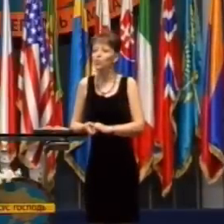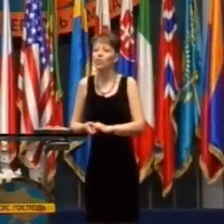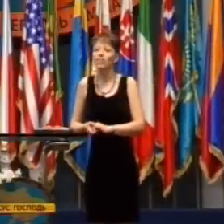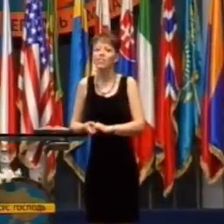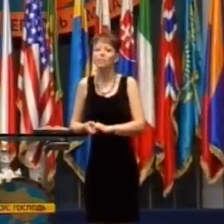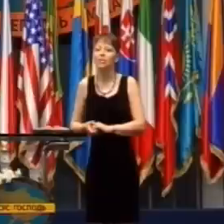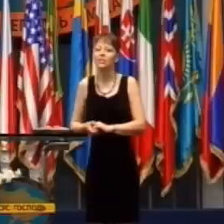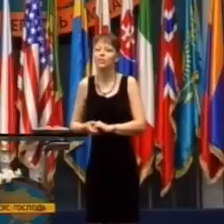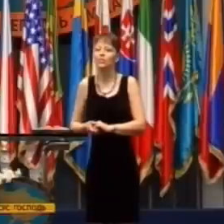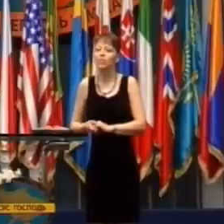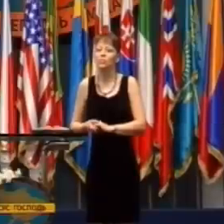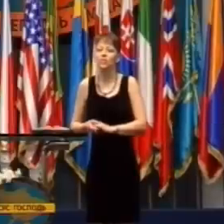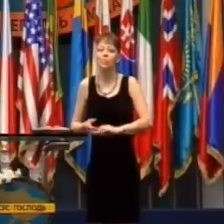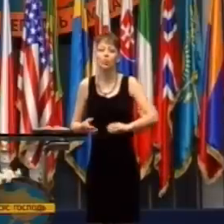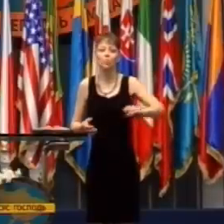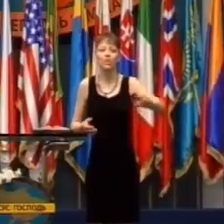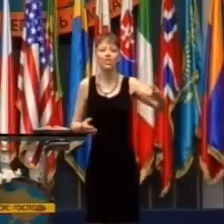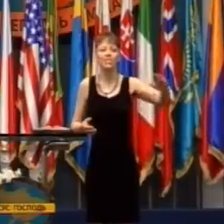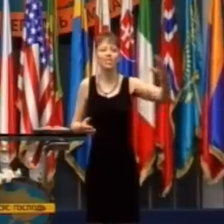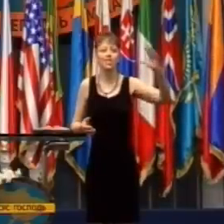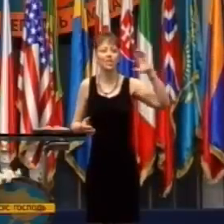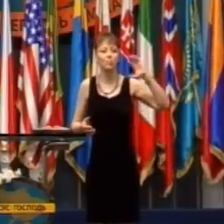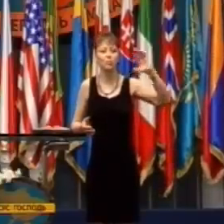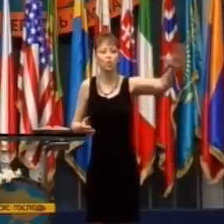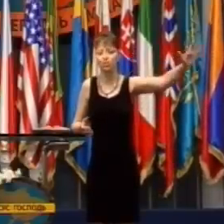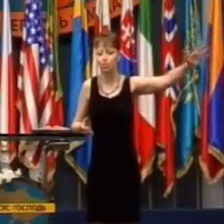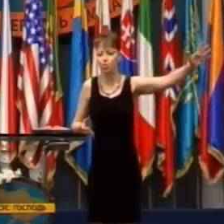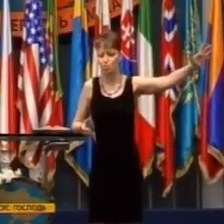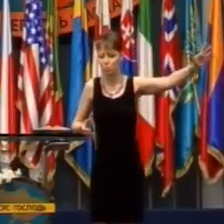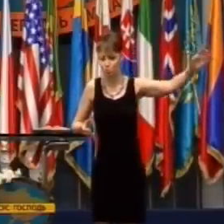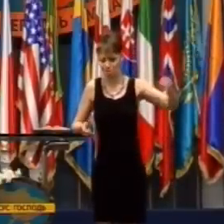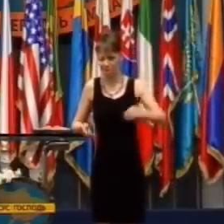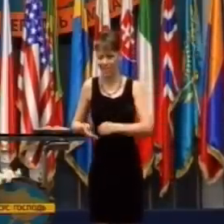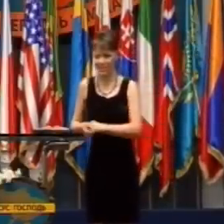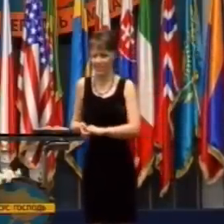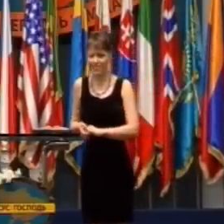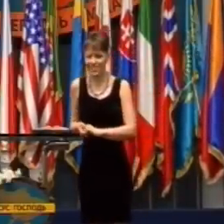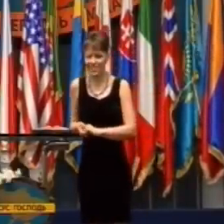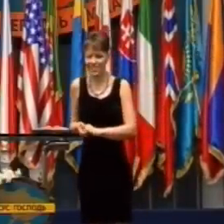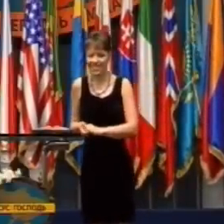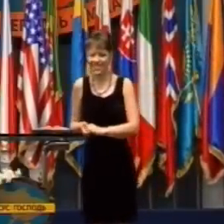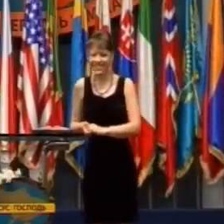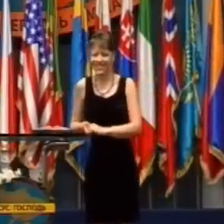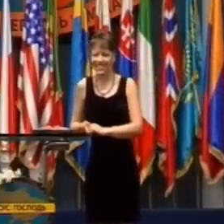Nemal nič z toho, o čom sa vás dnes snažia ľudia presvedčiť, že potrebujete.